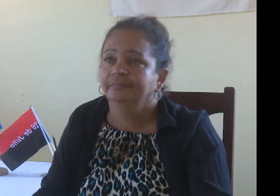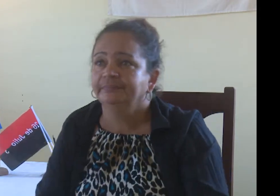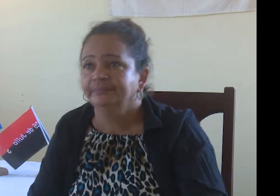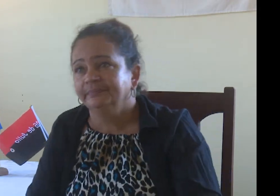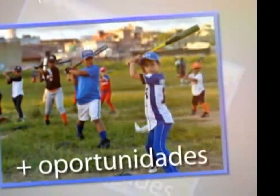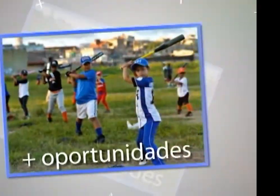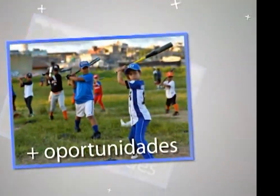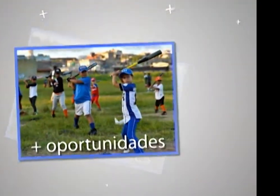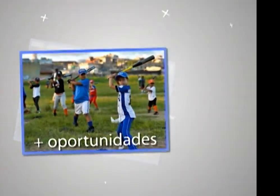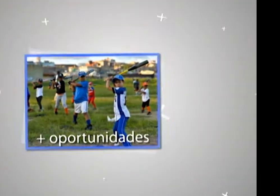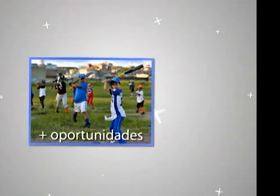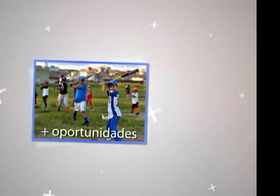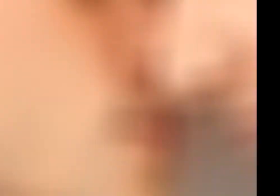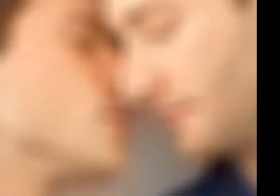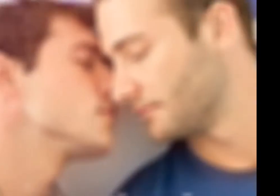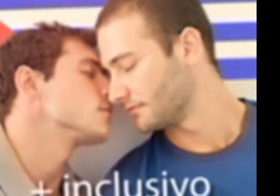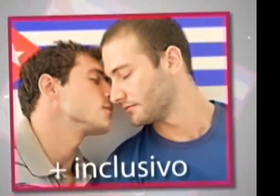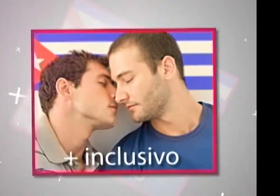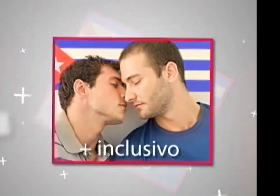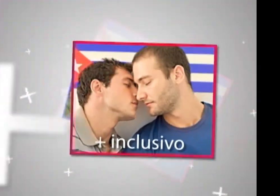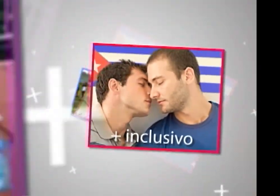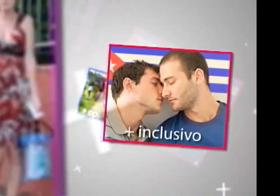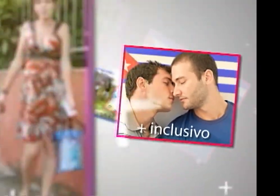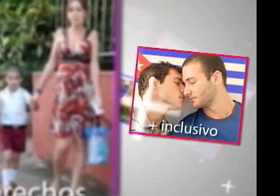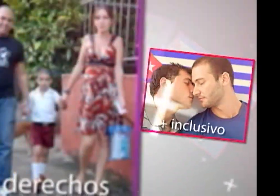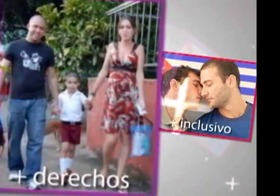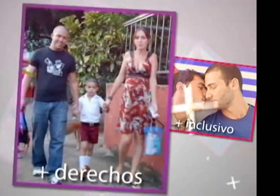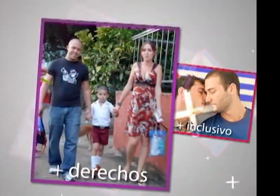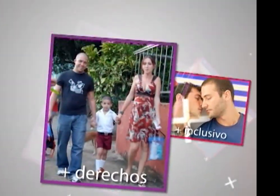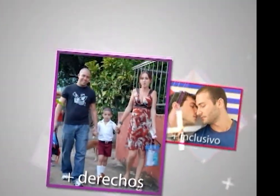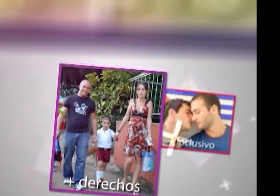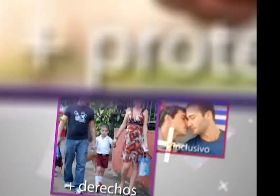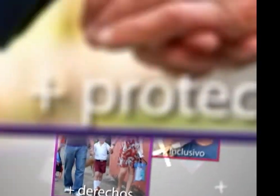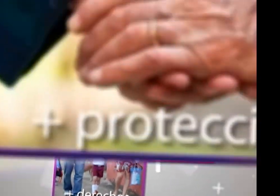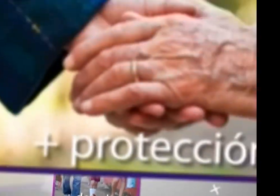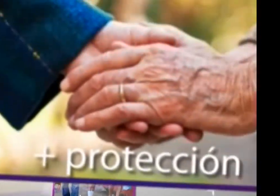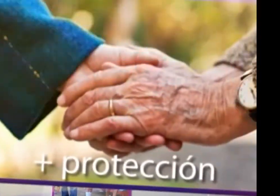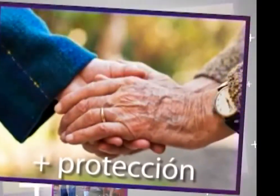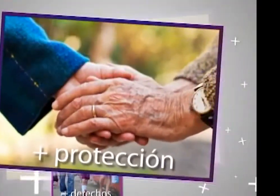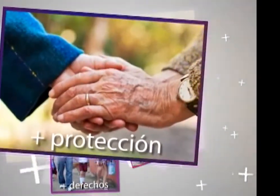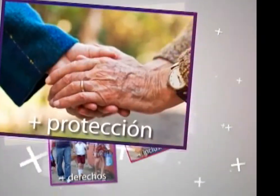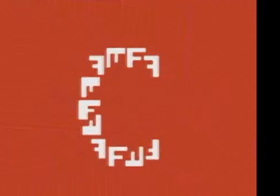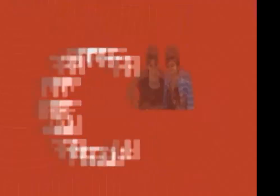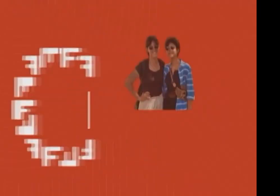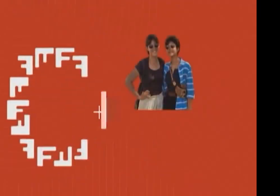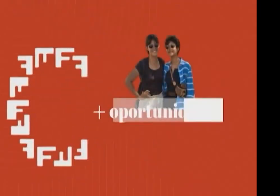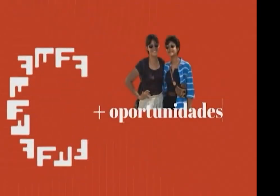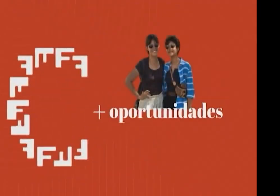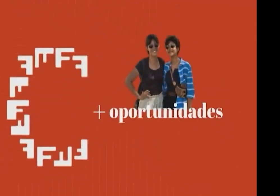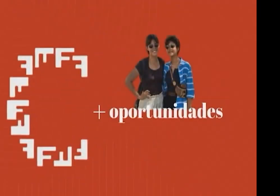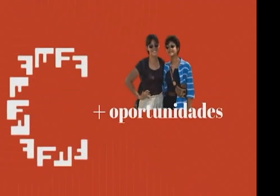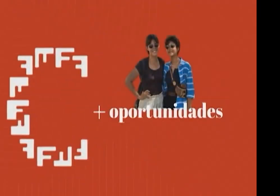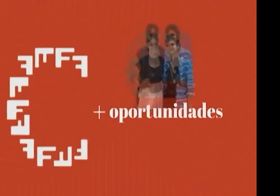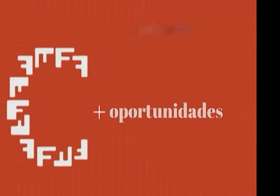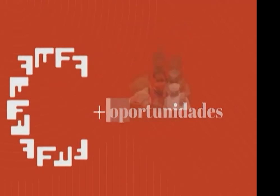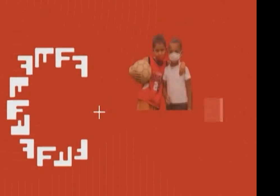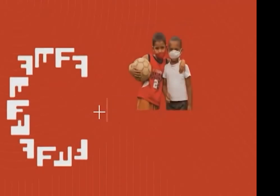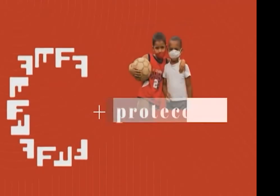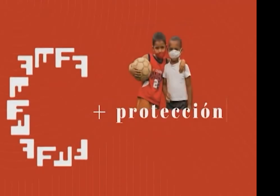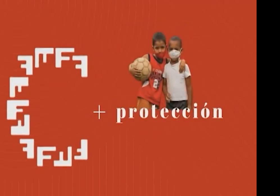estamos incluidos en este código de la familia y yo, el 25, sí voto